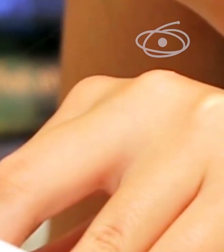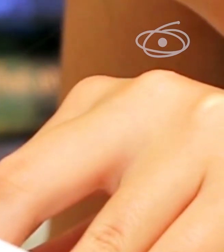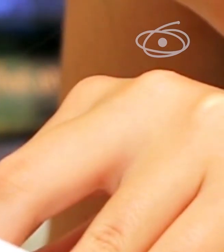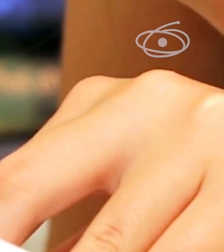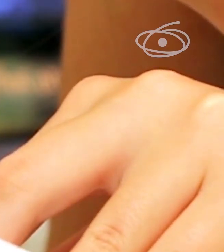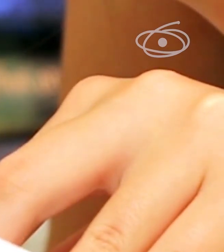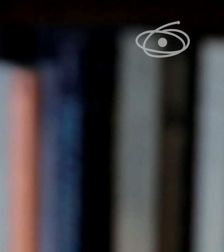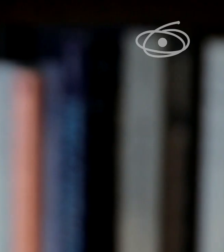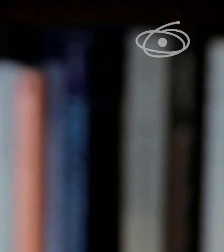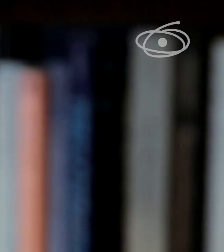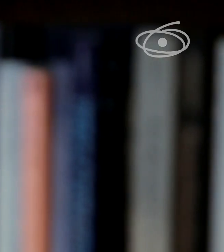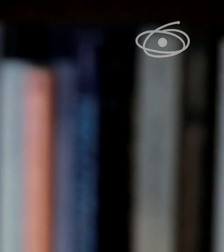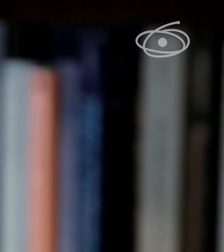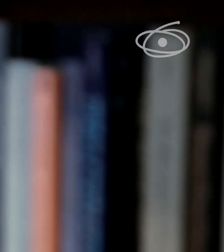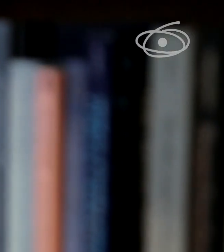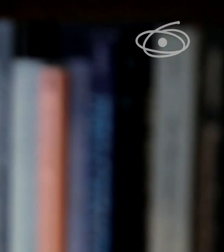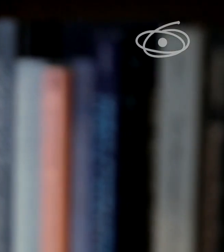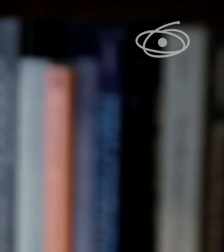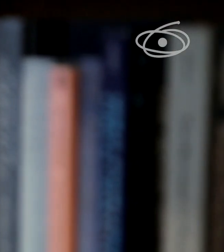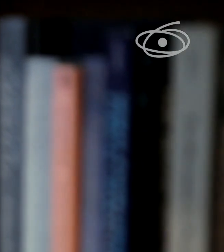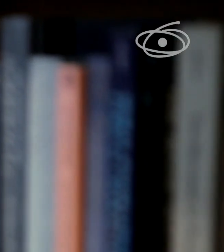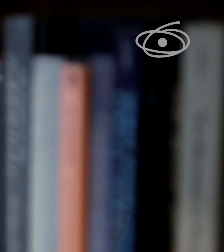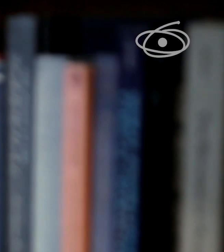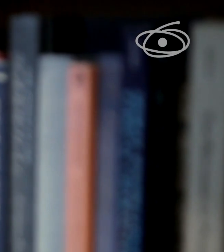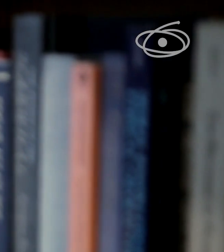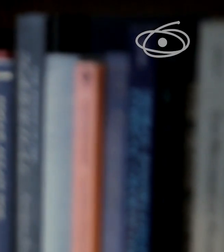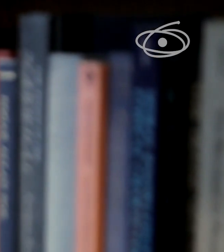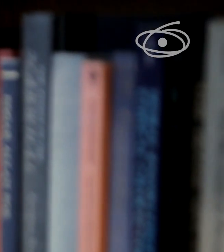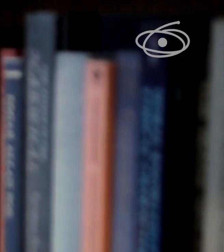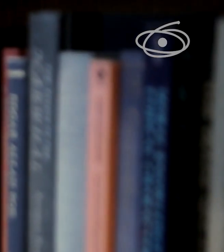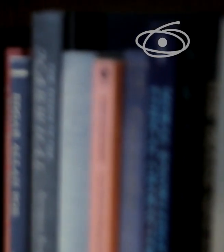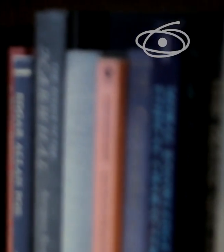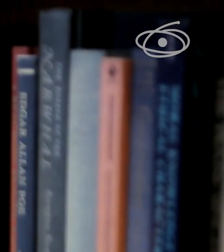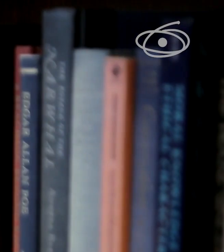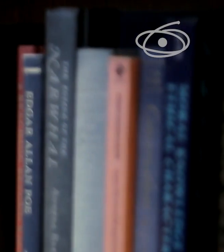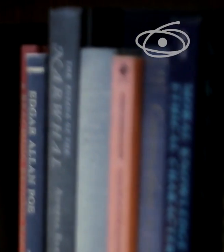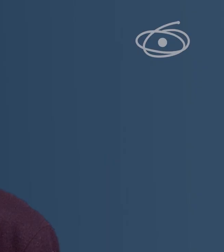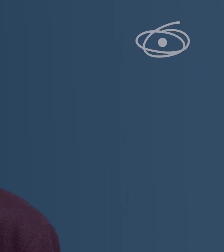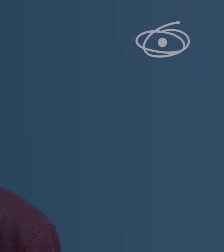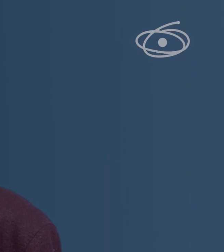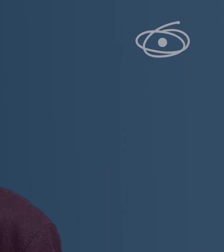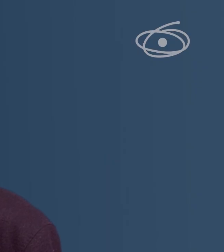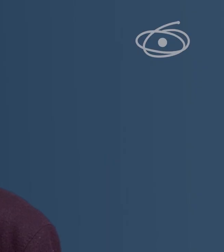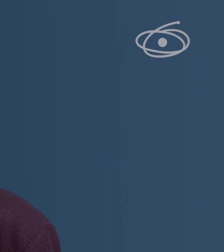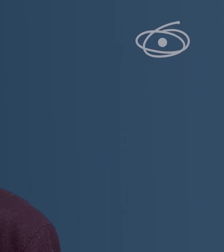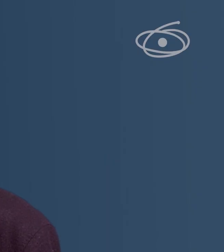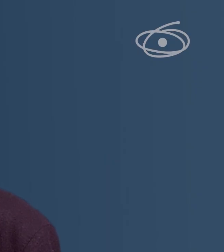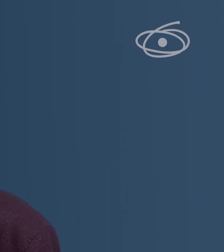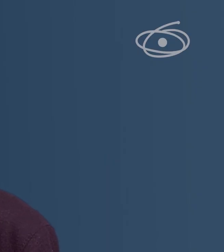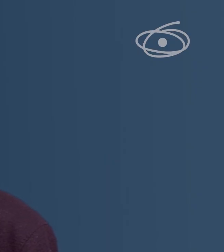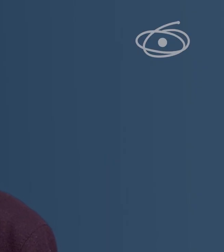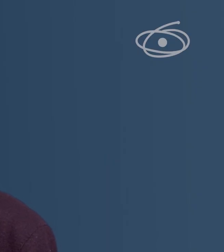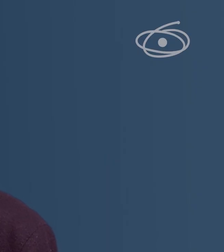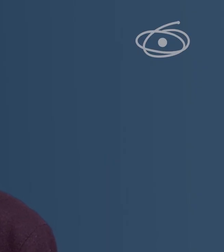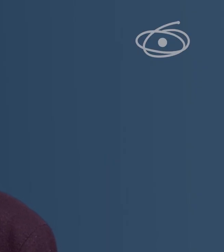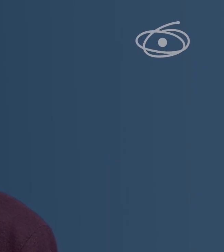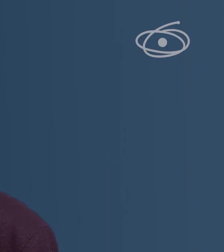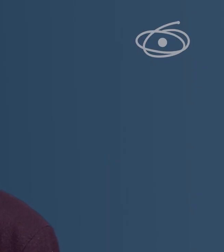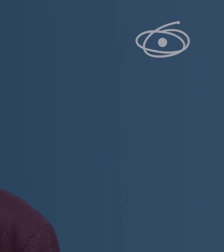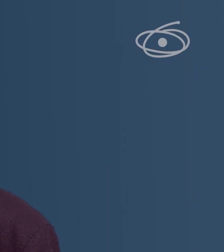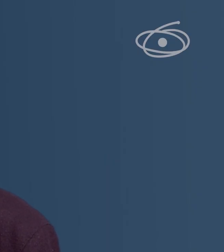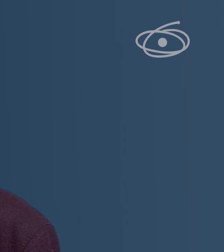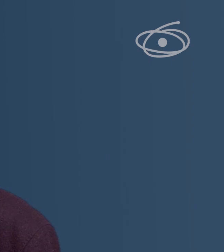estimular as crianças a desenvolverem hábitos de leitura e escrita. A leitura e a escrita são importantes